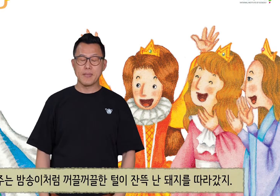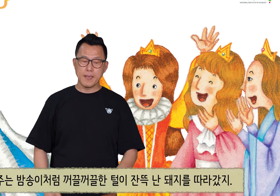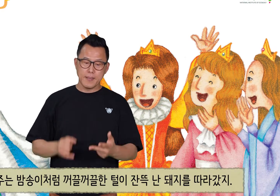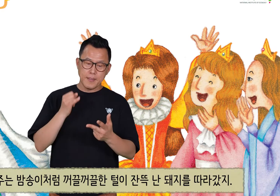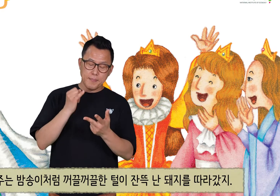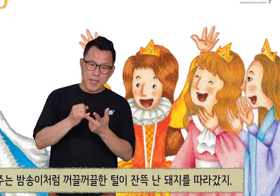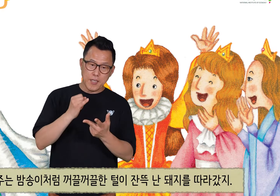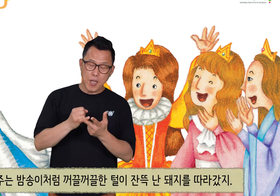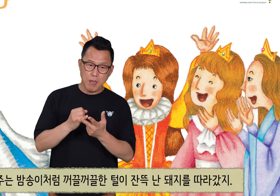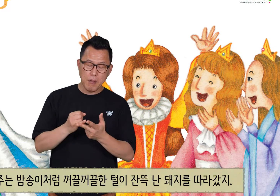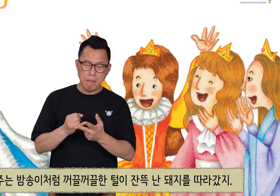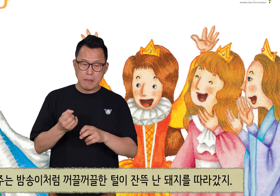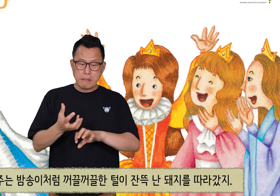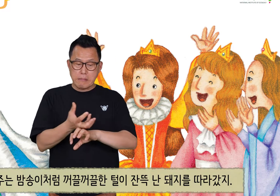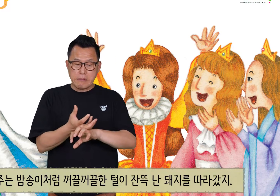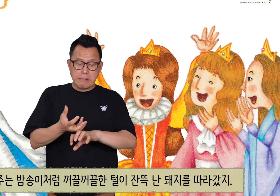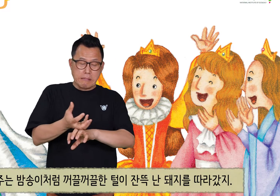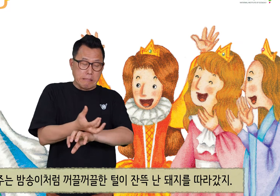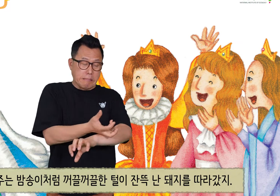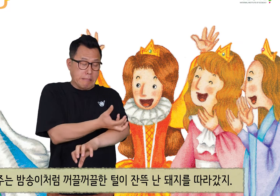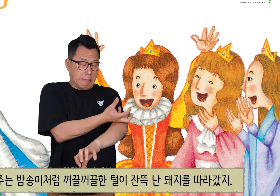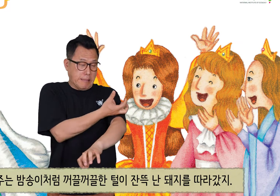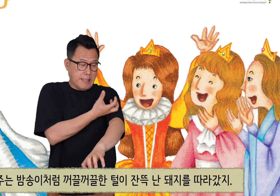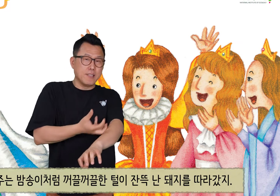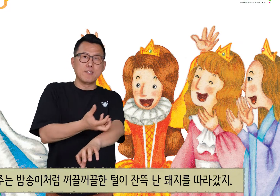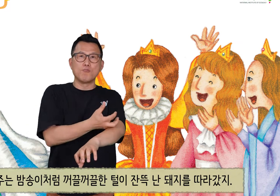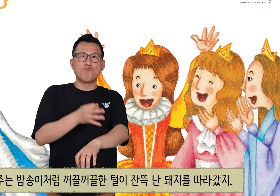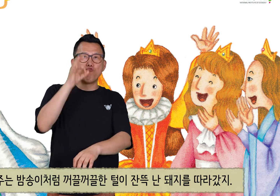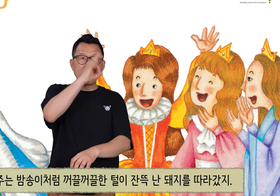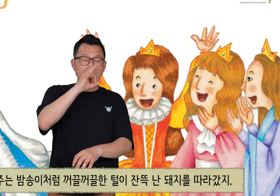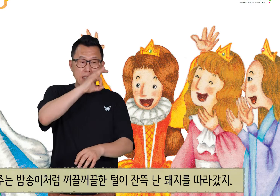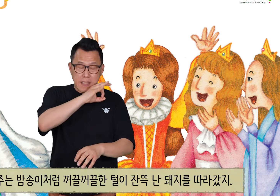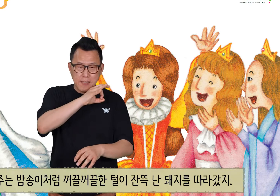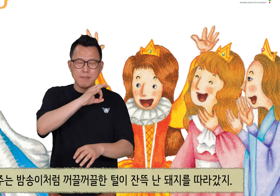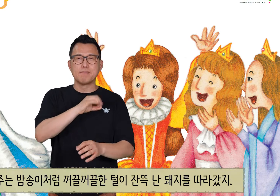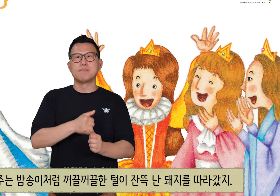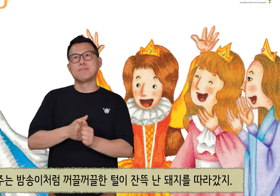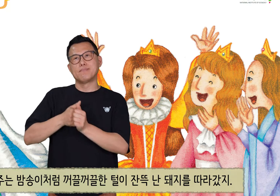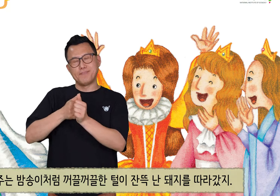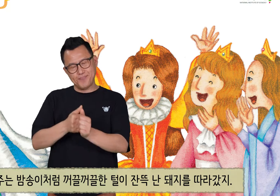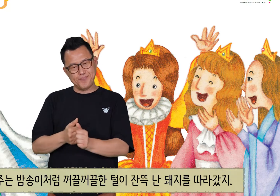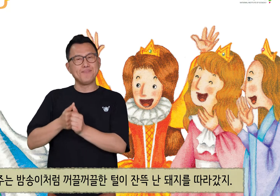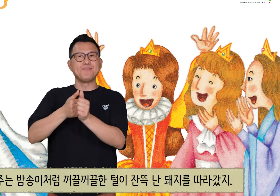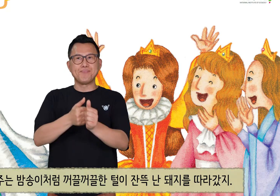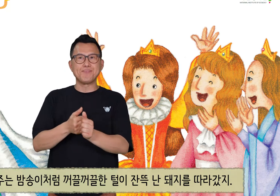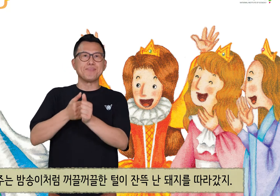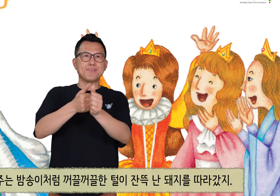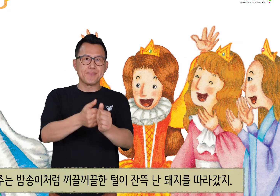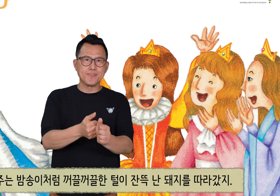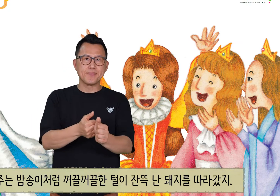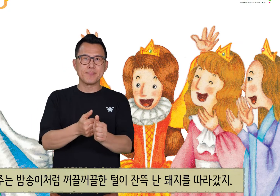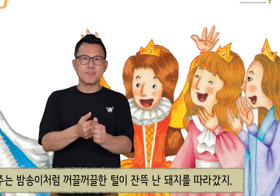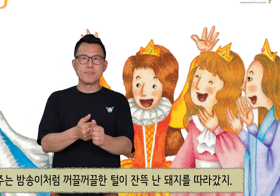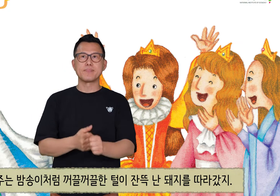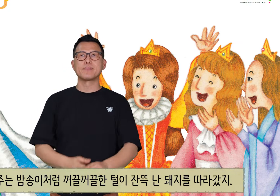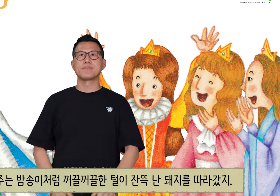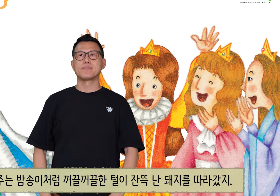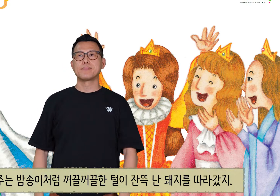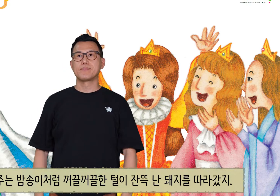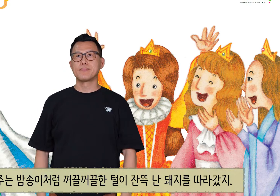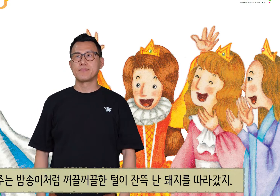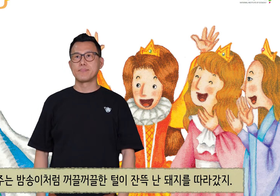막내 공주는 밤송이처럼 꺼끌꺼끌한 털이 잔뜩 난 돼지를 따라갔지.